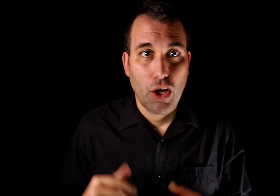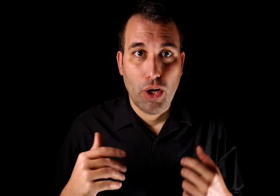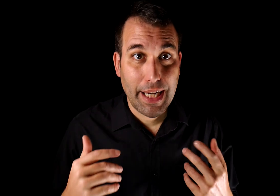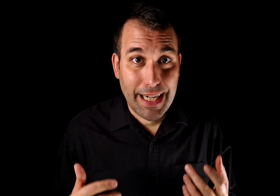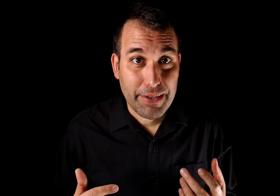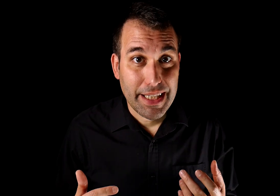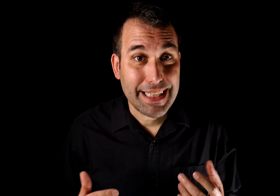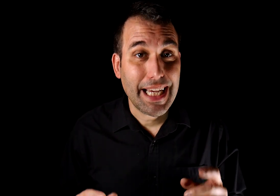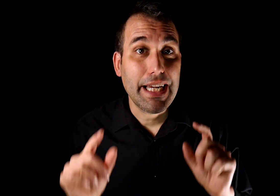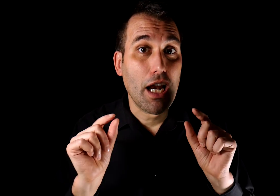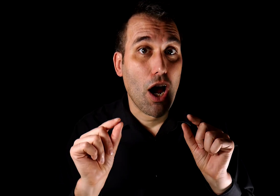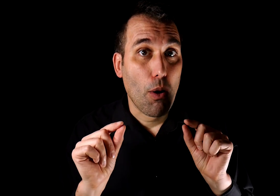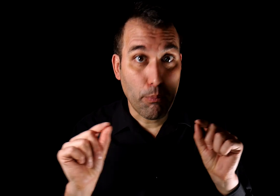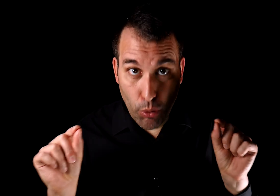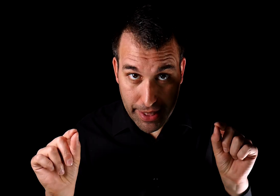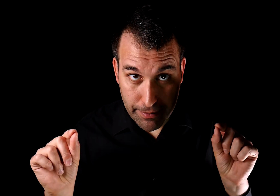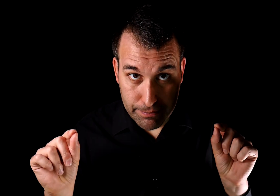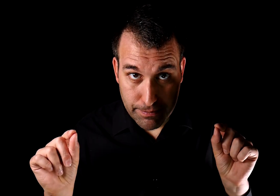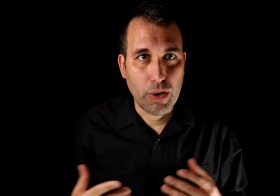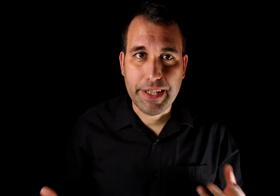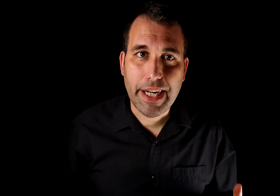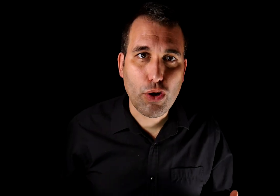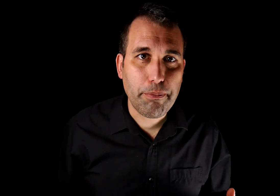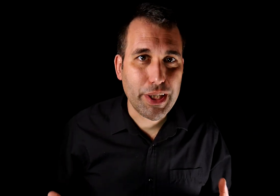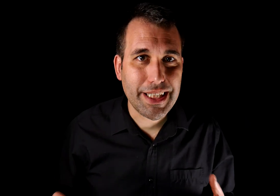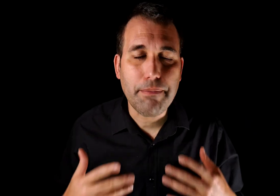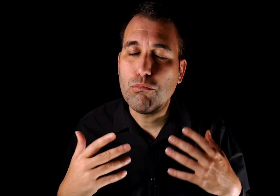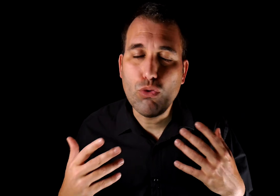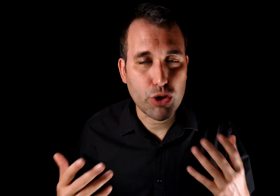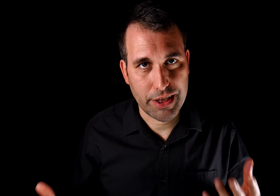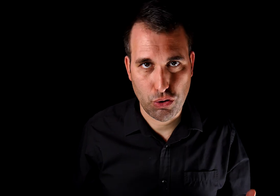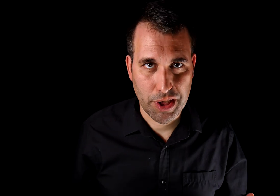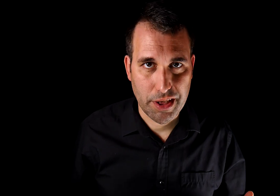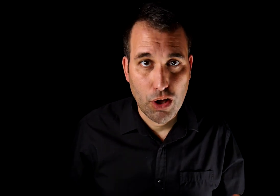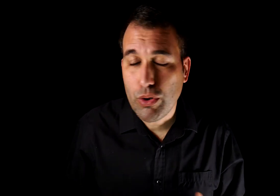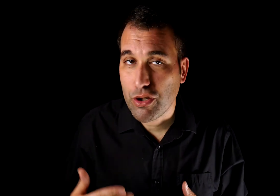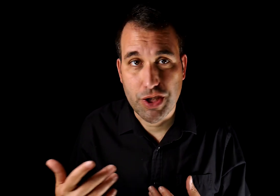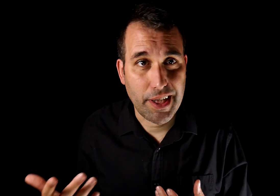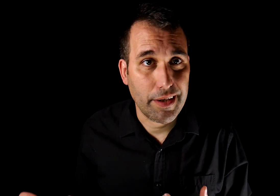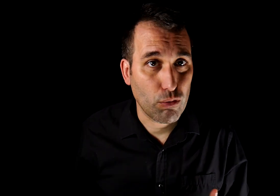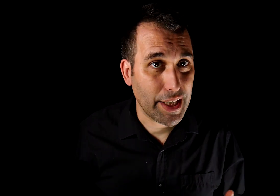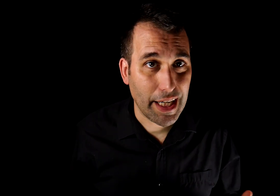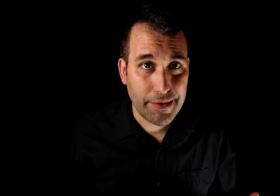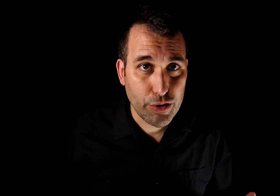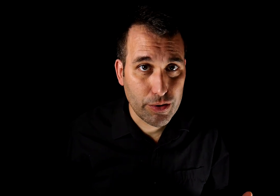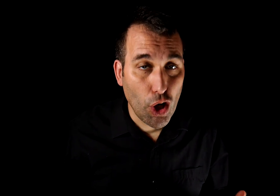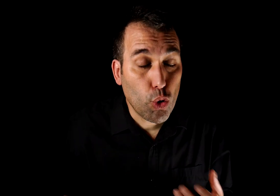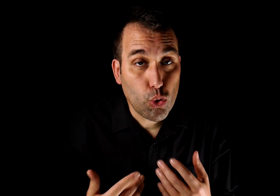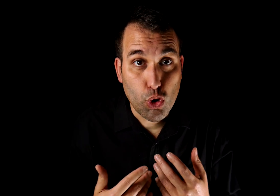La clave está en el puede. Una bandera roja puede ser muchas cosas. Una inconsistencia en una declaración, un